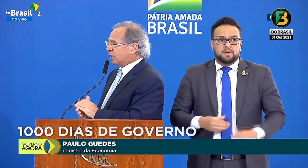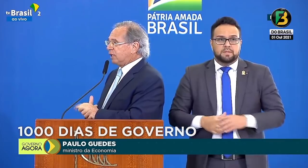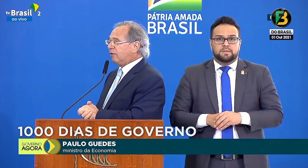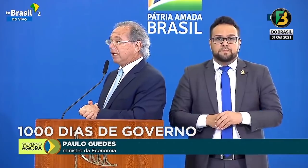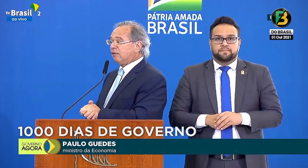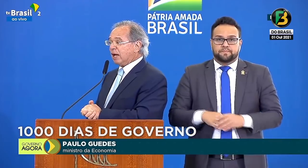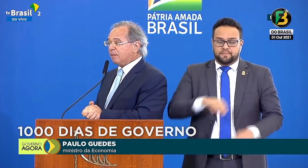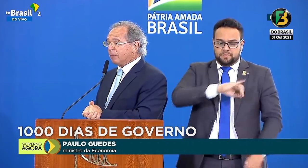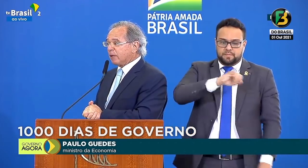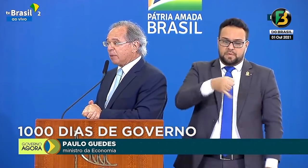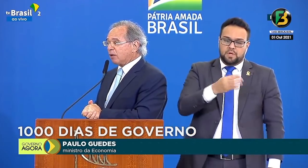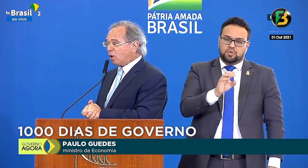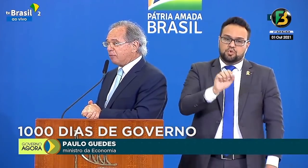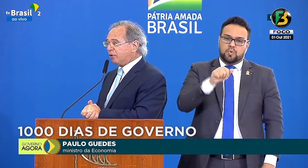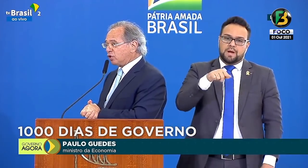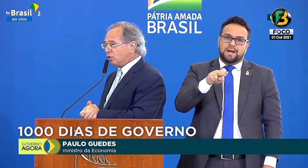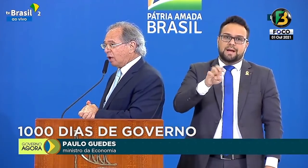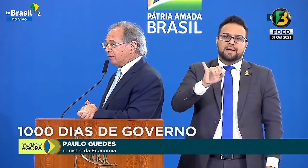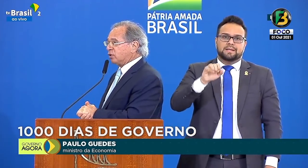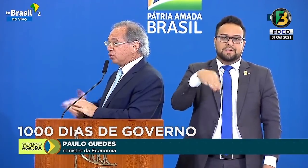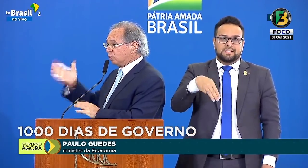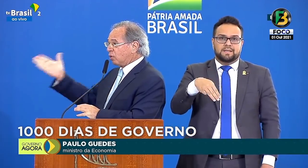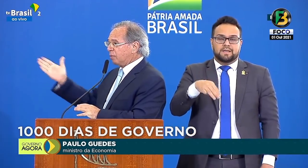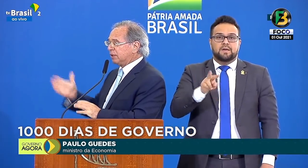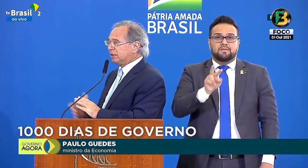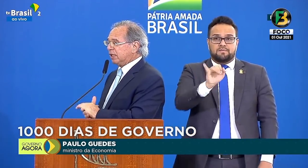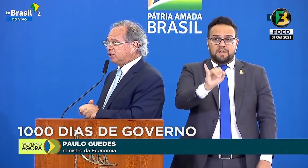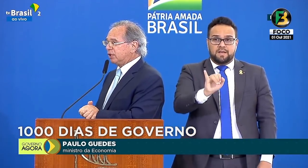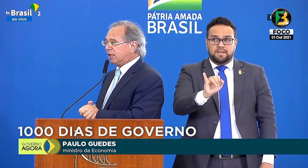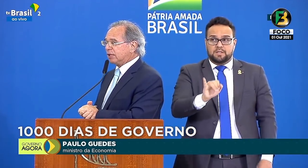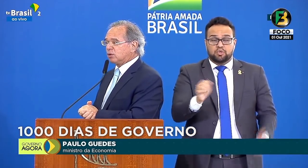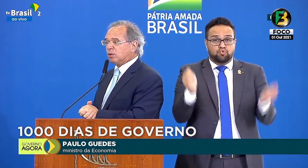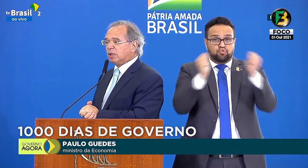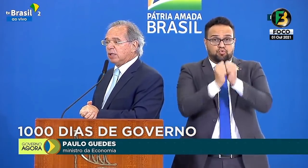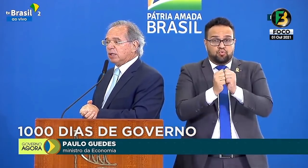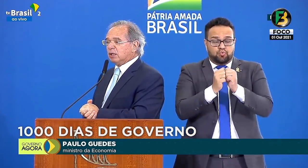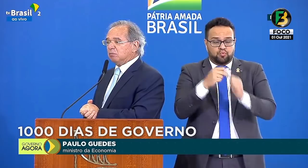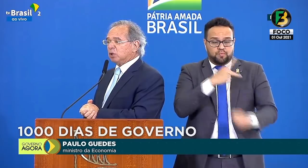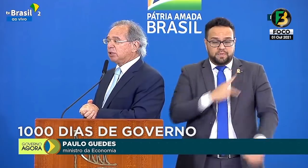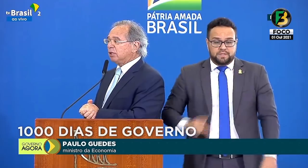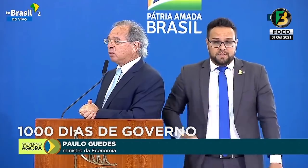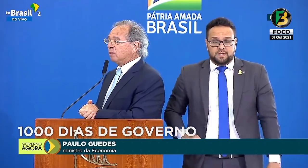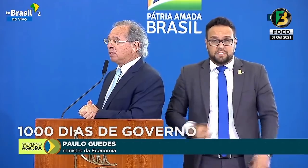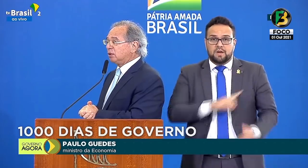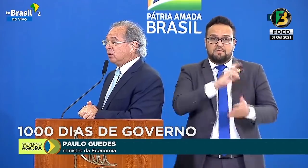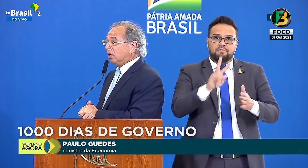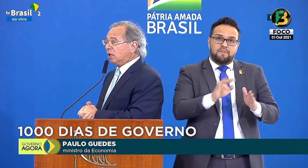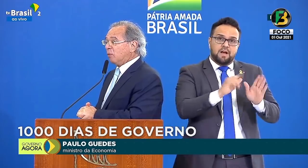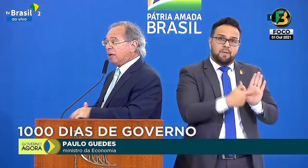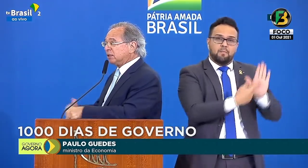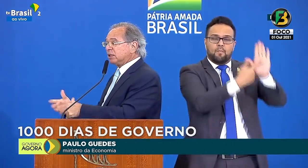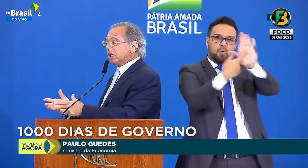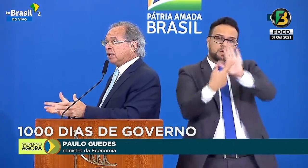Joaquim vai levar para a COP29, junto com o presidente em Glasgow, mostrando que o Brasil é o país que tem